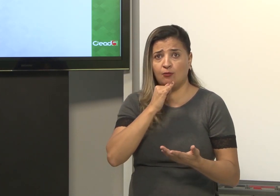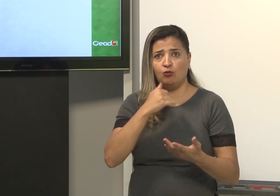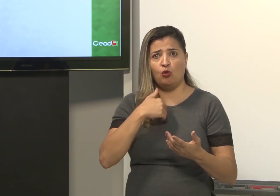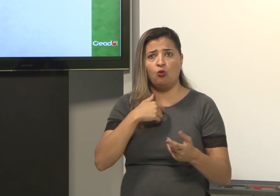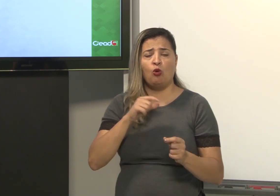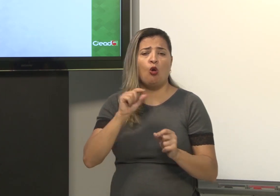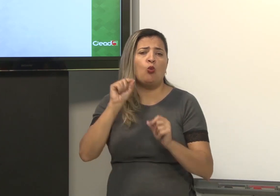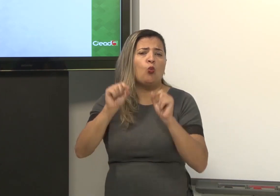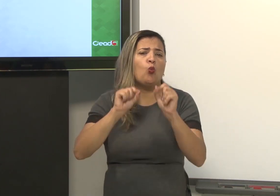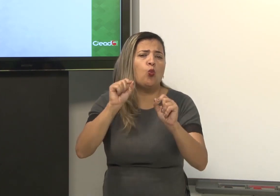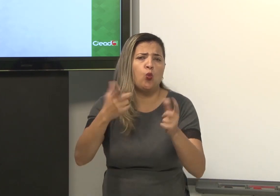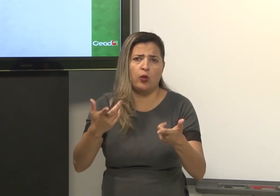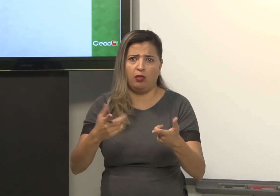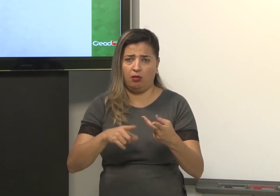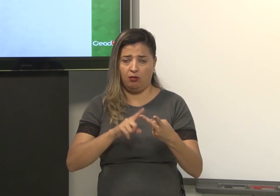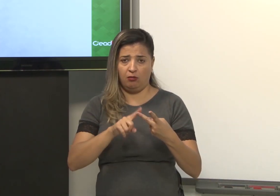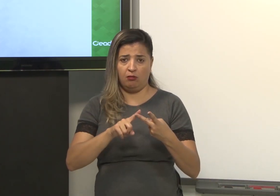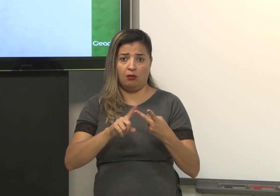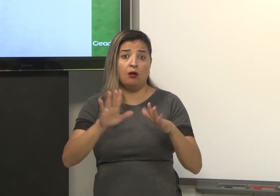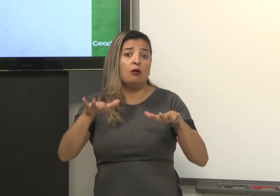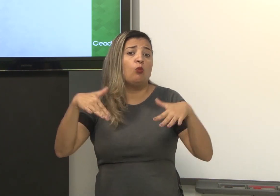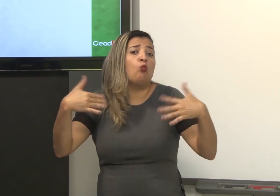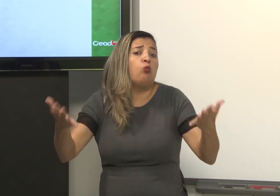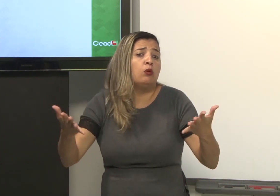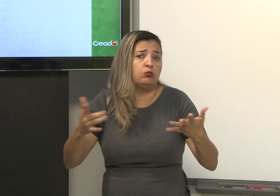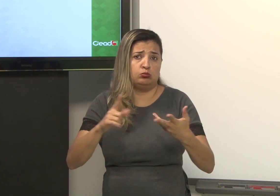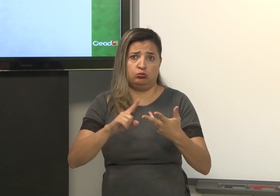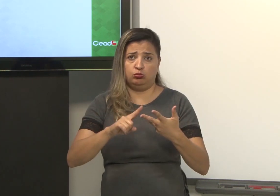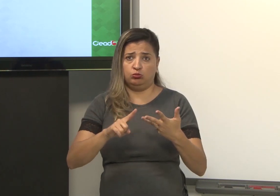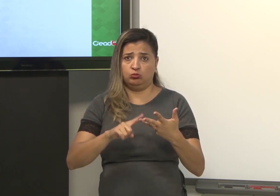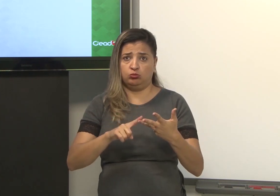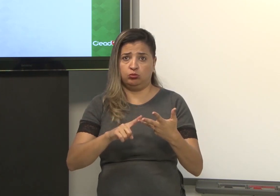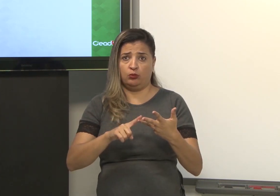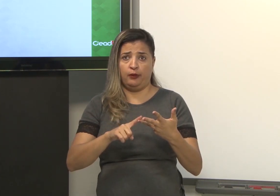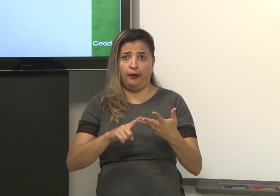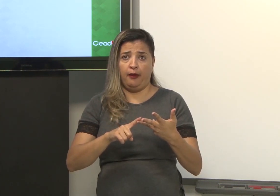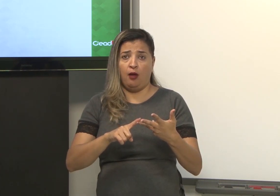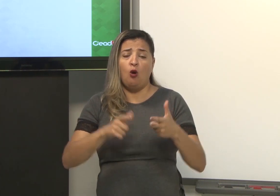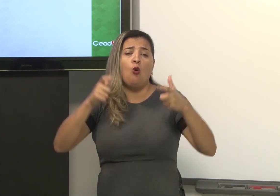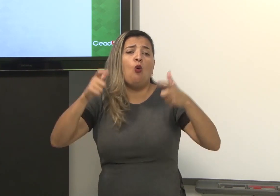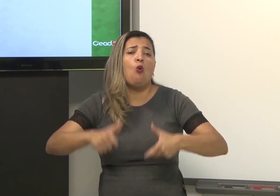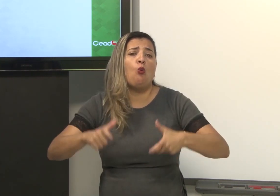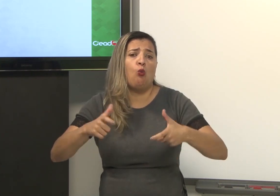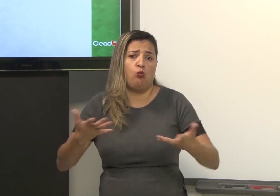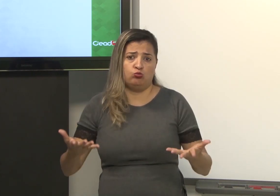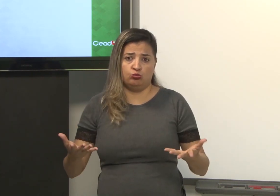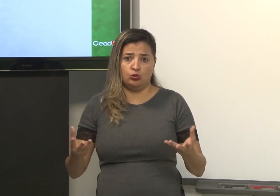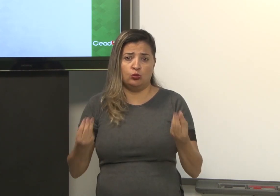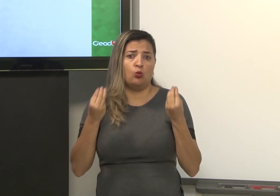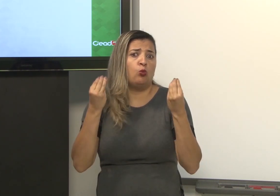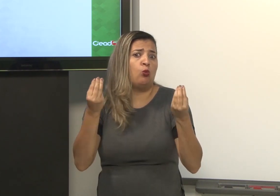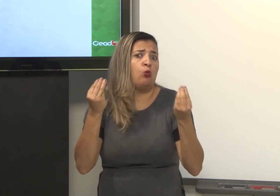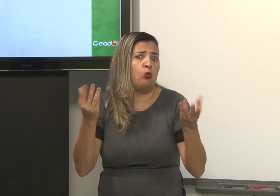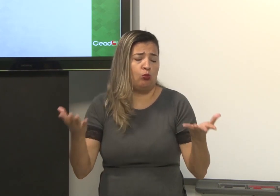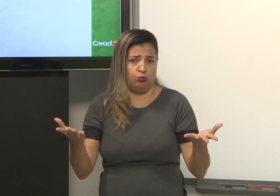interrogativas. Quem? Quando? Onde?